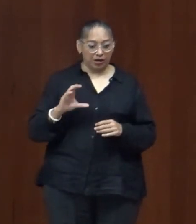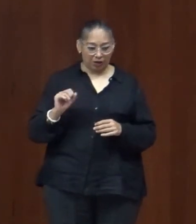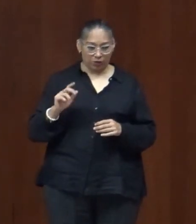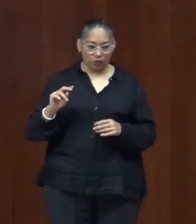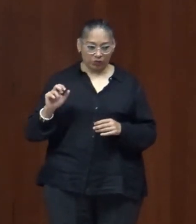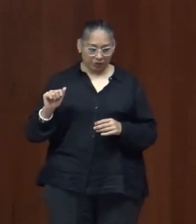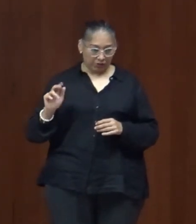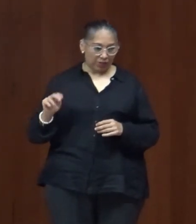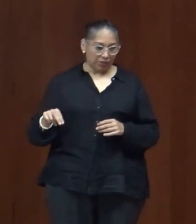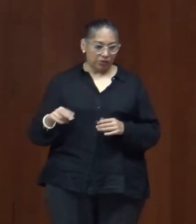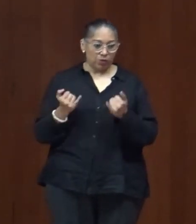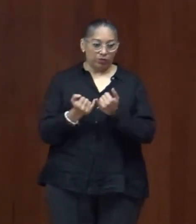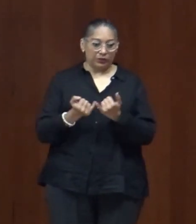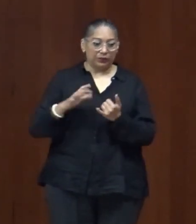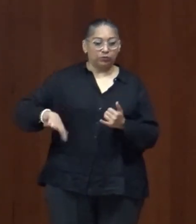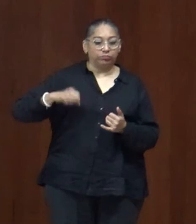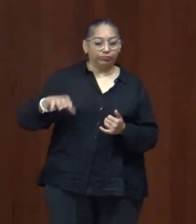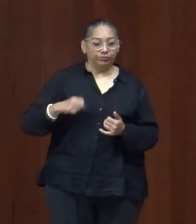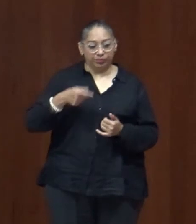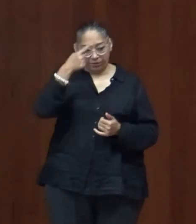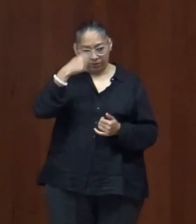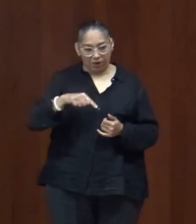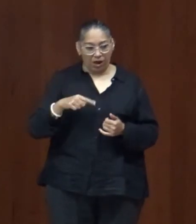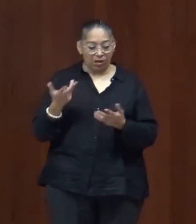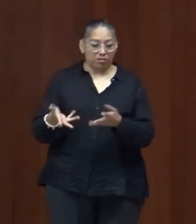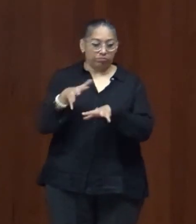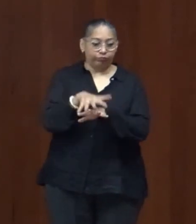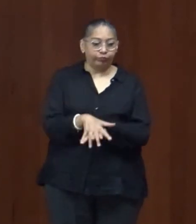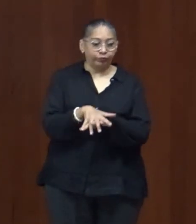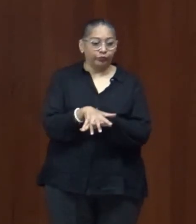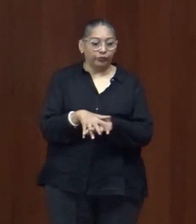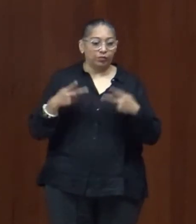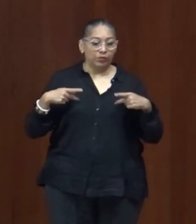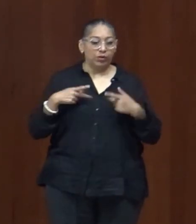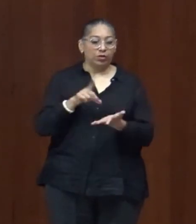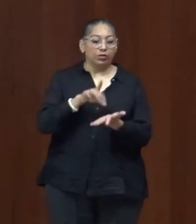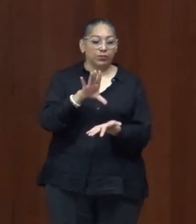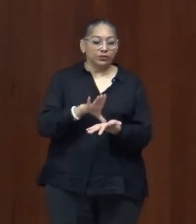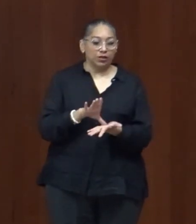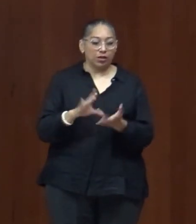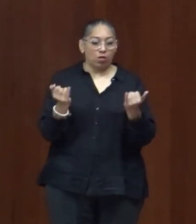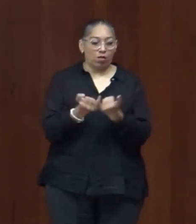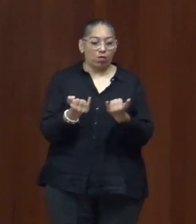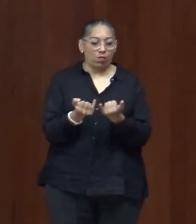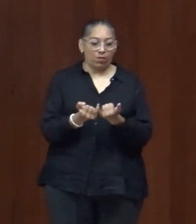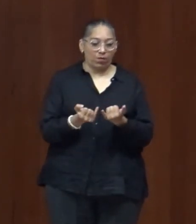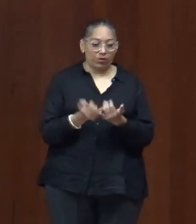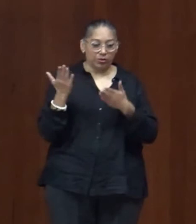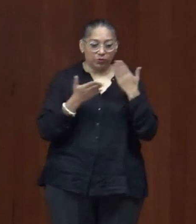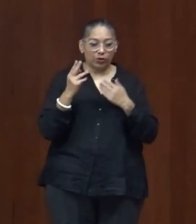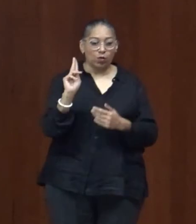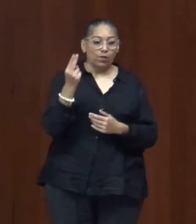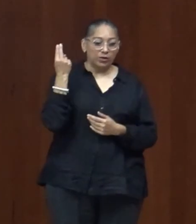se están haciendo en la facultad para incluir a personas con capacidades diferentes a personas de cultura a la doctora